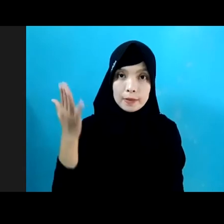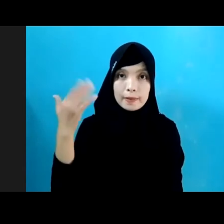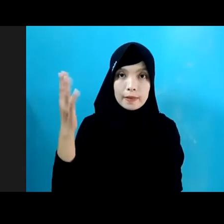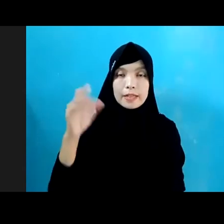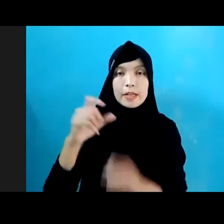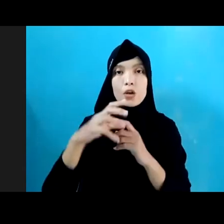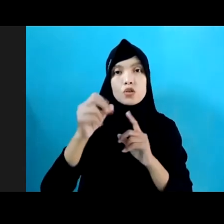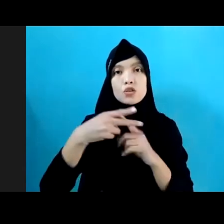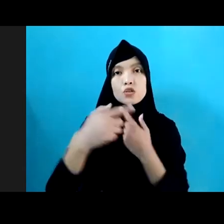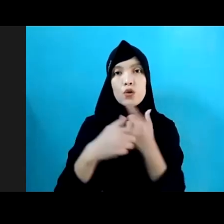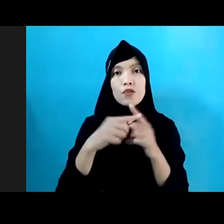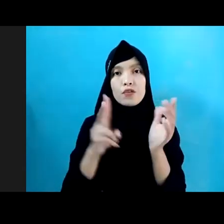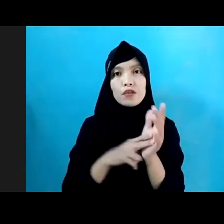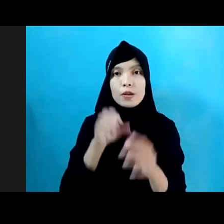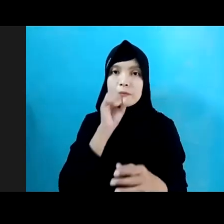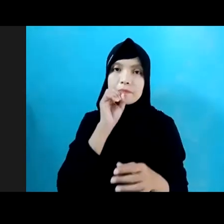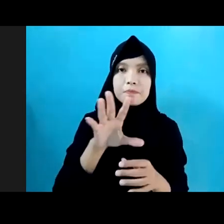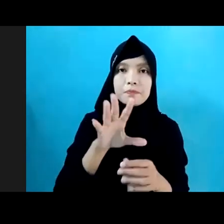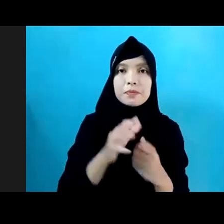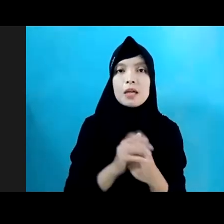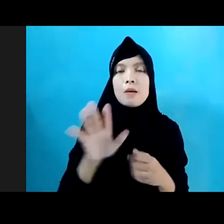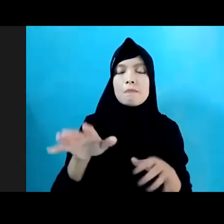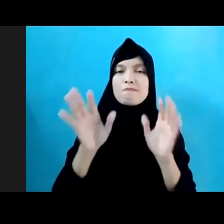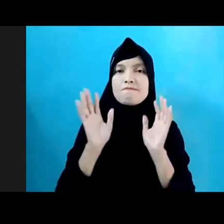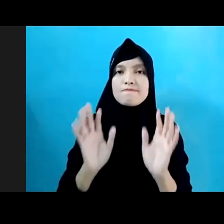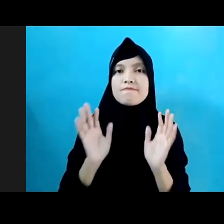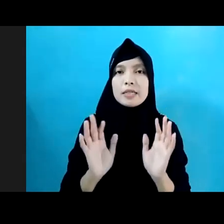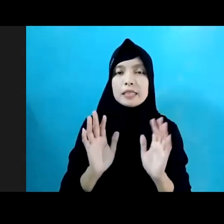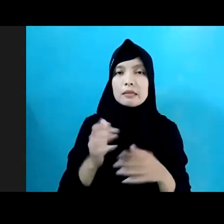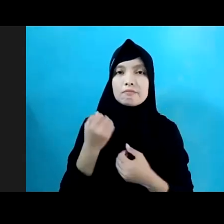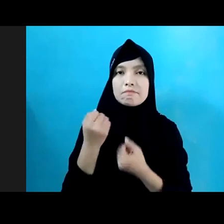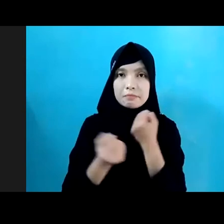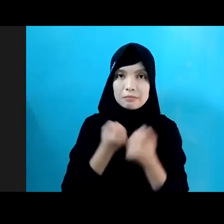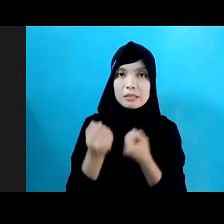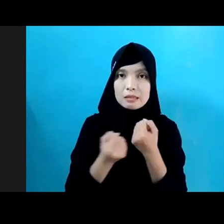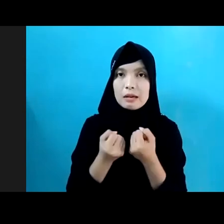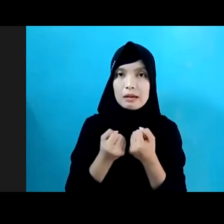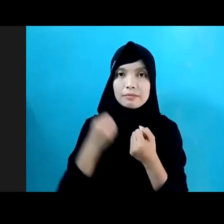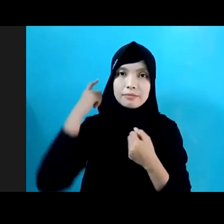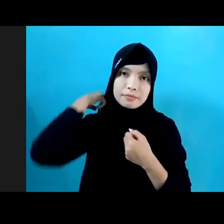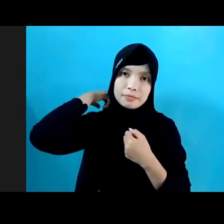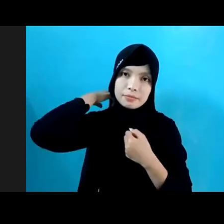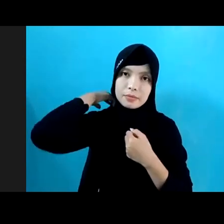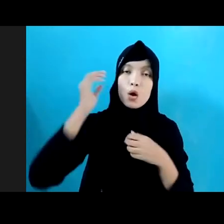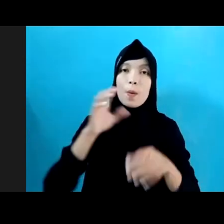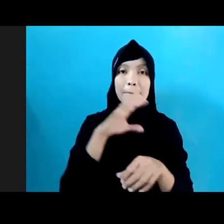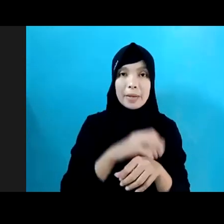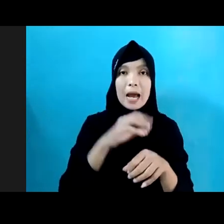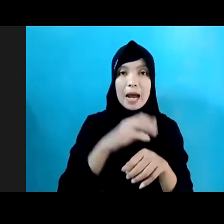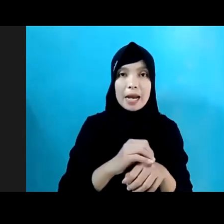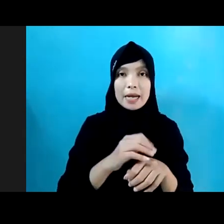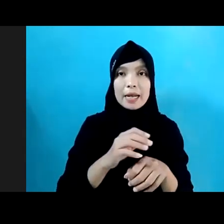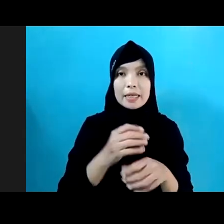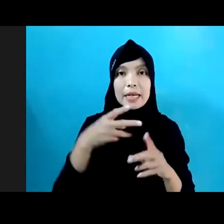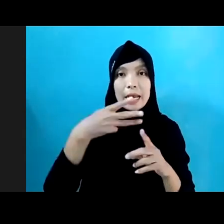menyampaikan bahwa sudah banyak sekali tindakan penanganan yang dilakukan oleh